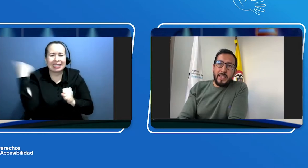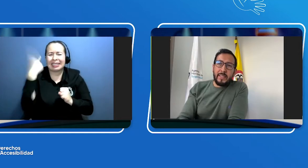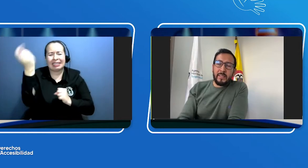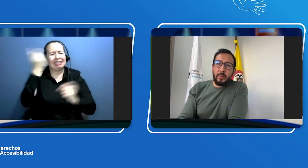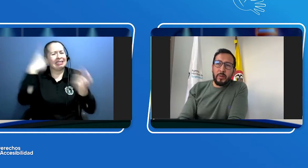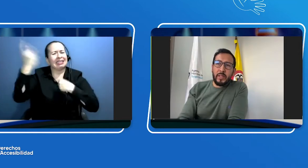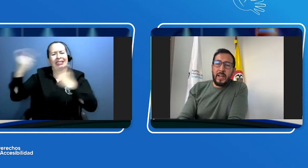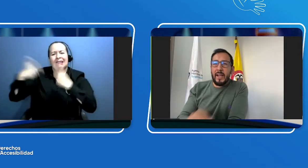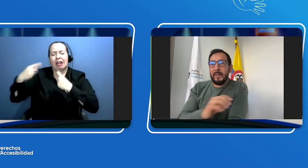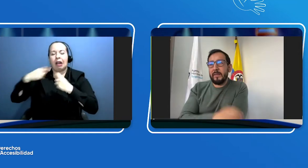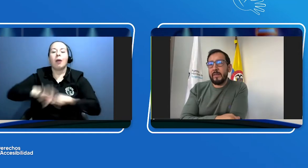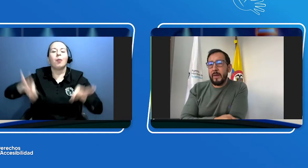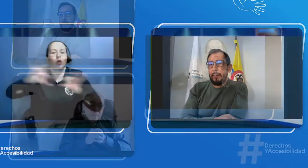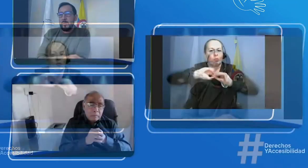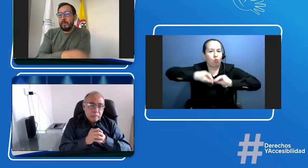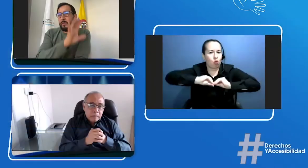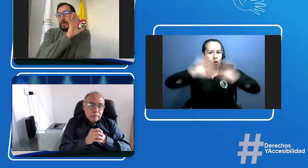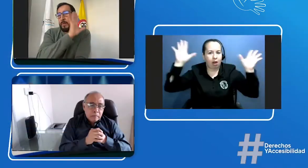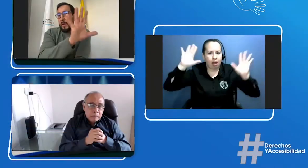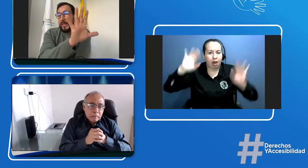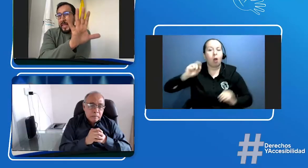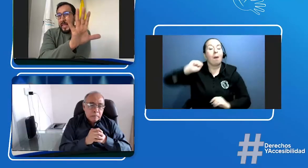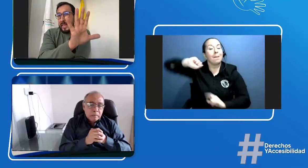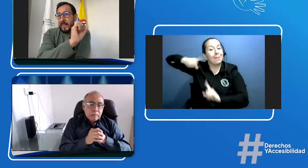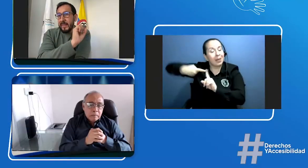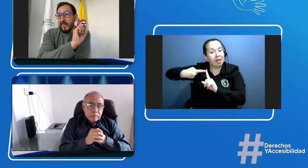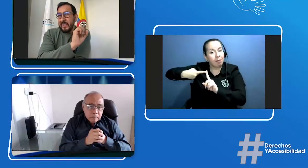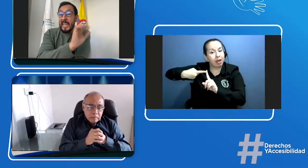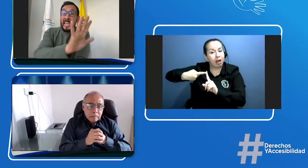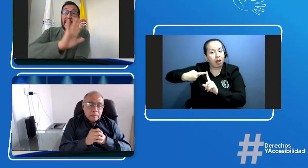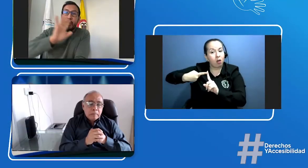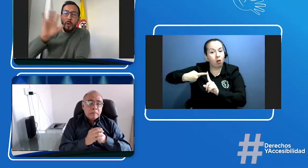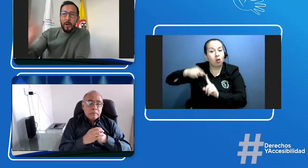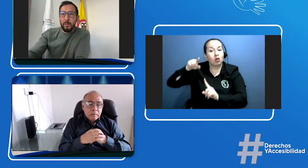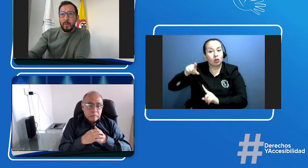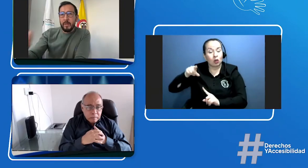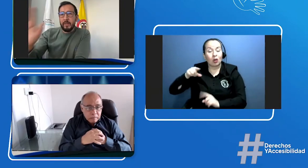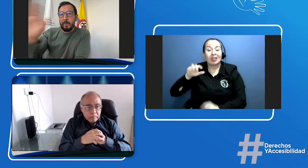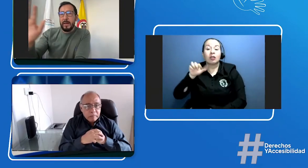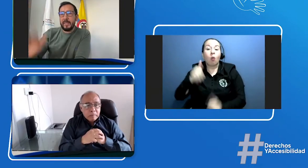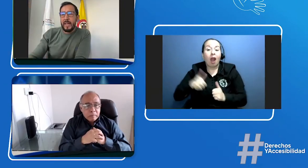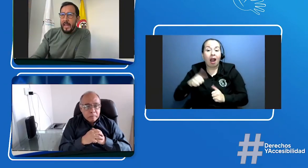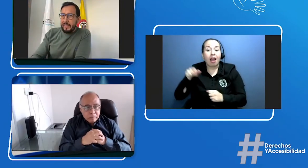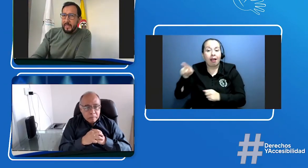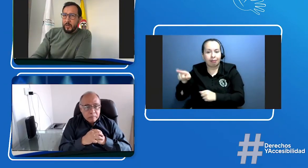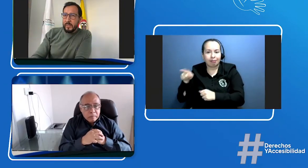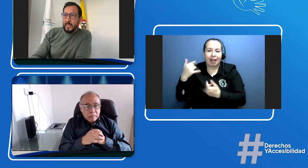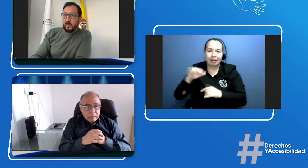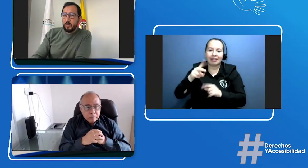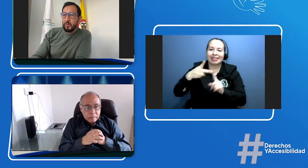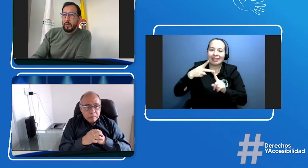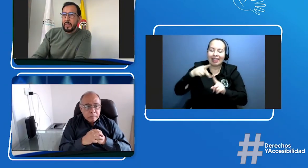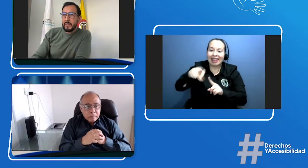sí es importante aclararla. Repito, primero al CRC y luego se pasa al centro de enseñanza automovilística.